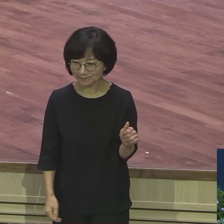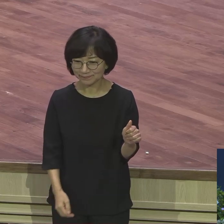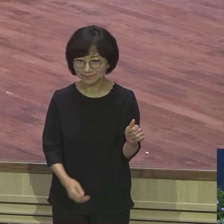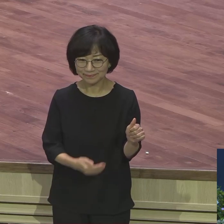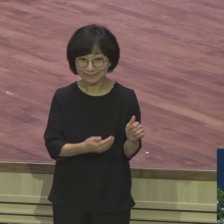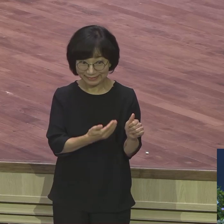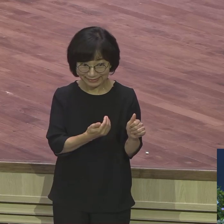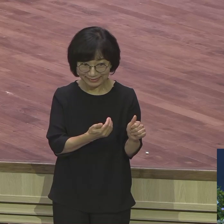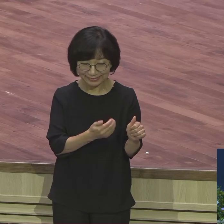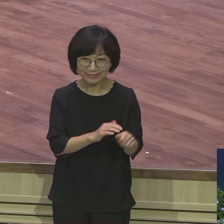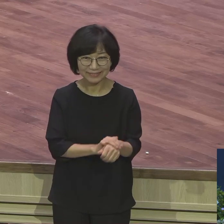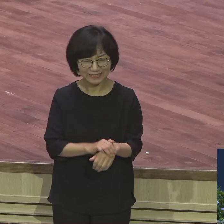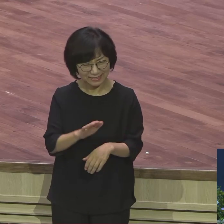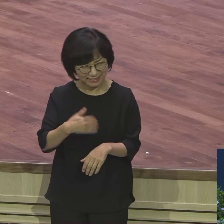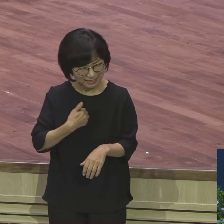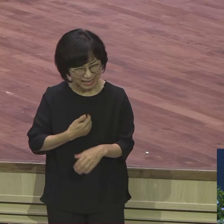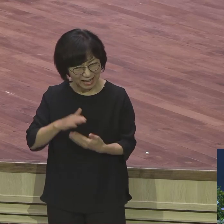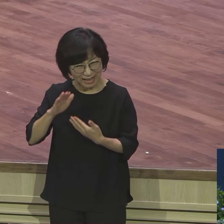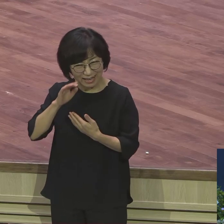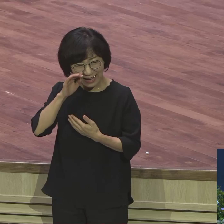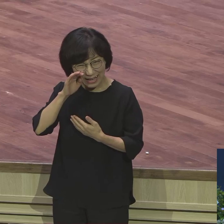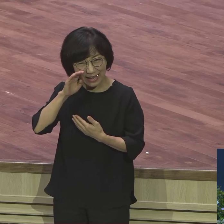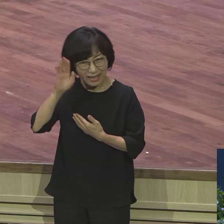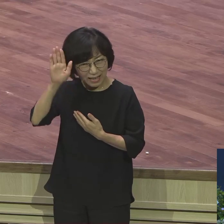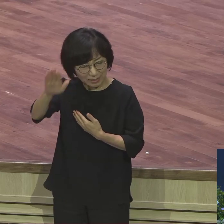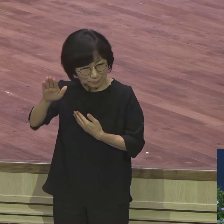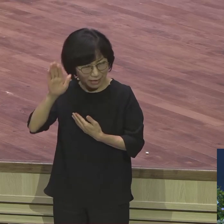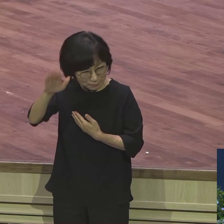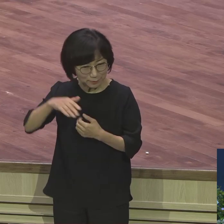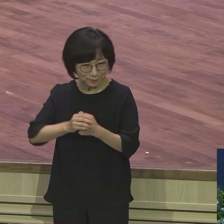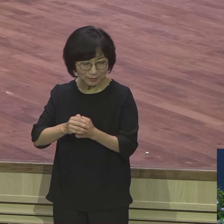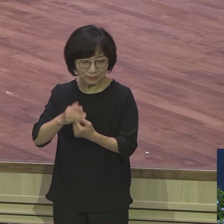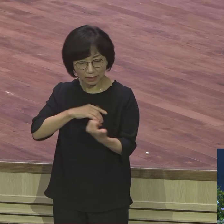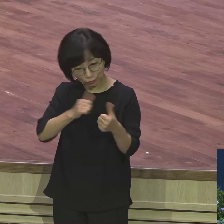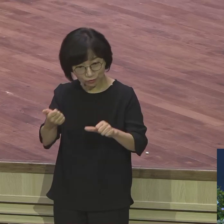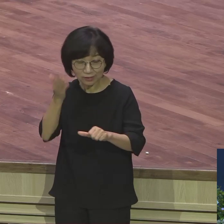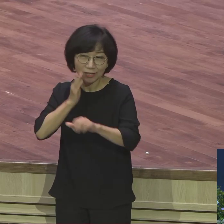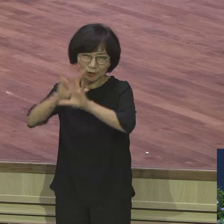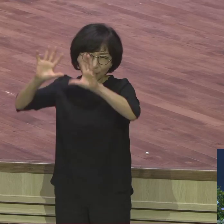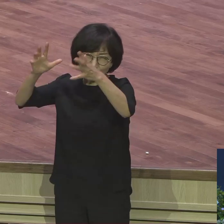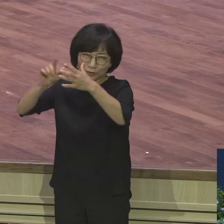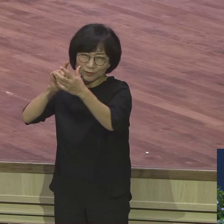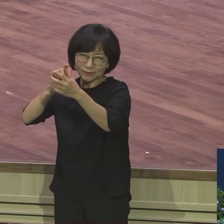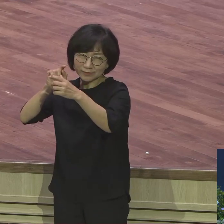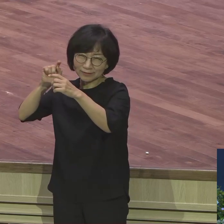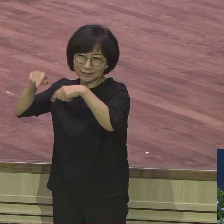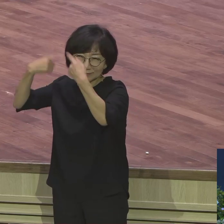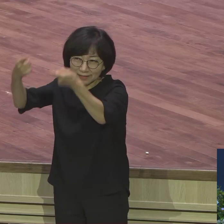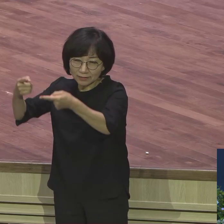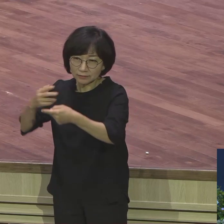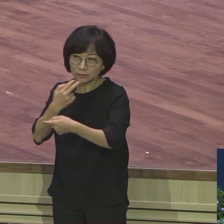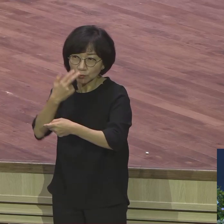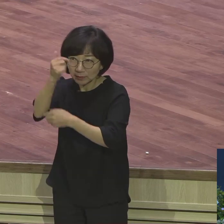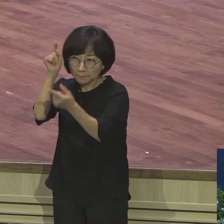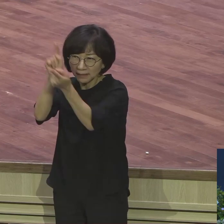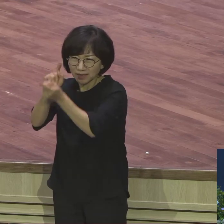가면 요셉 한번 만나서 이야기 한번 들어보고 싶어요 어떻게 그렇게 안 당했냐 외롭게 타고 혼자